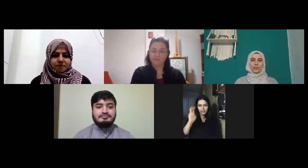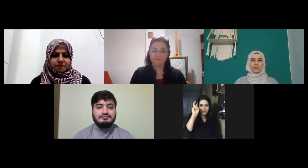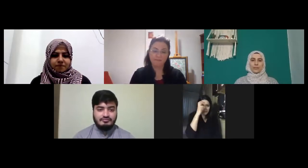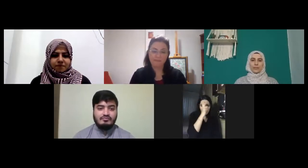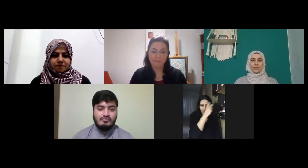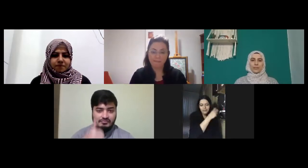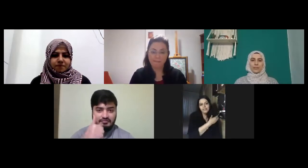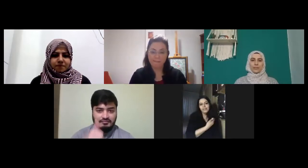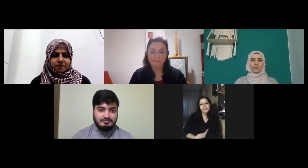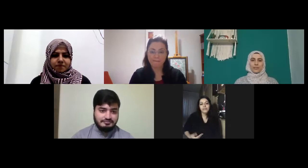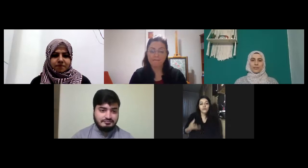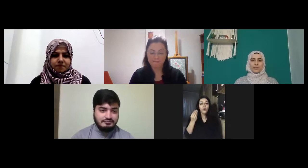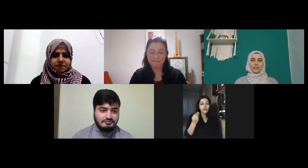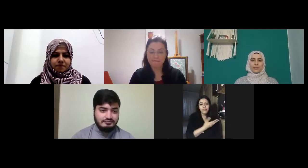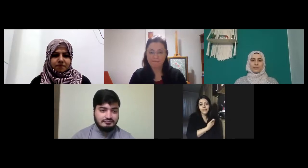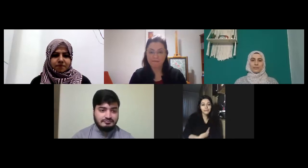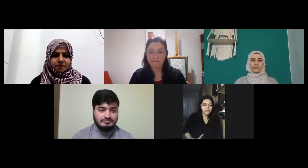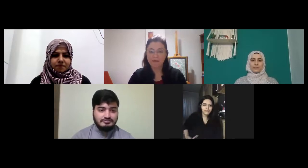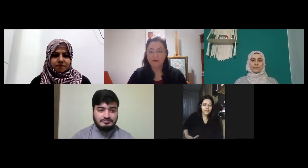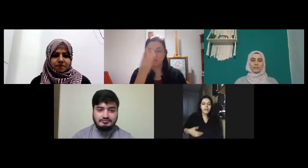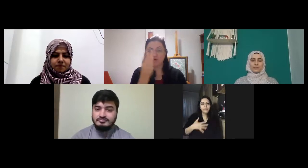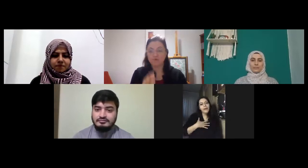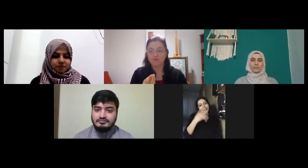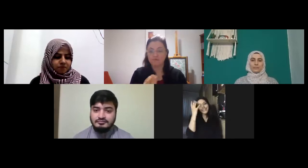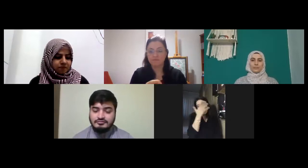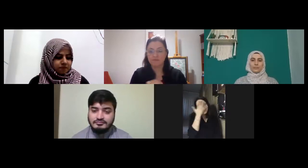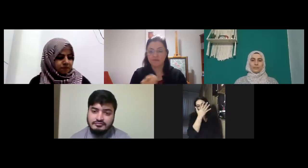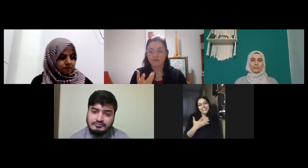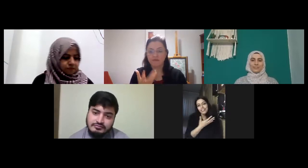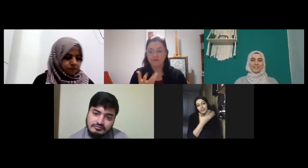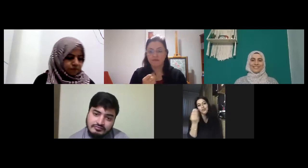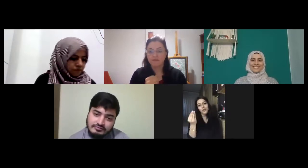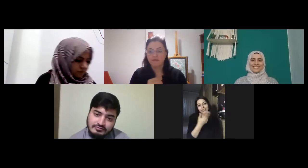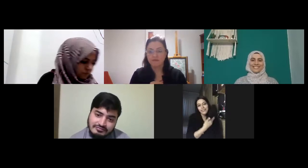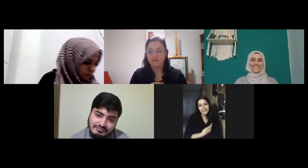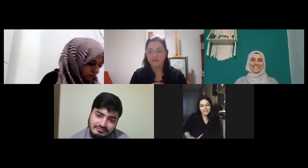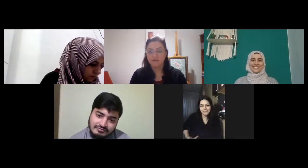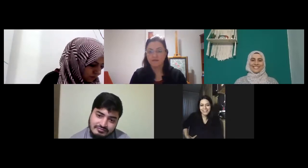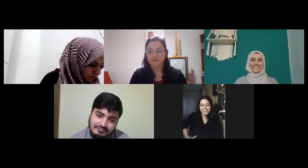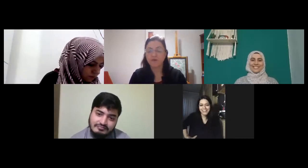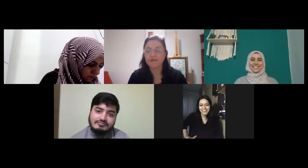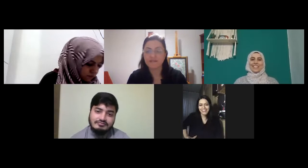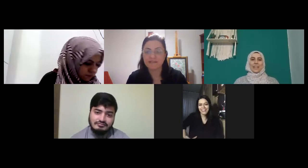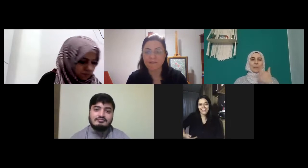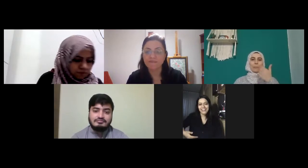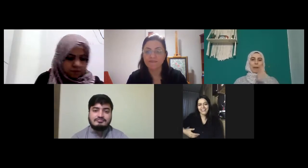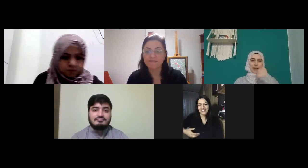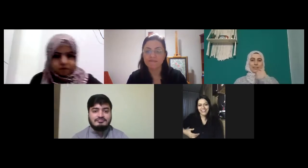maviyi severim çok severim ben karayı çok severim çok nasıl yaptın ben